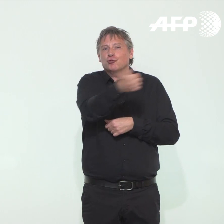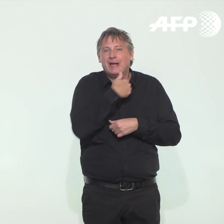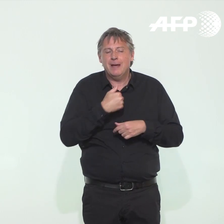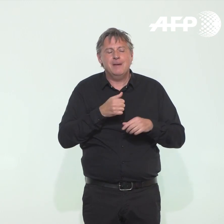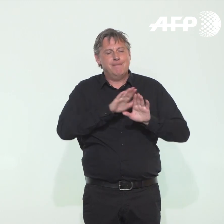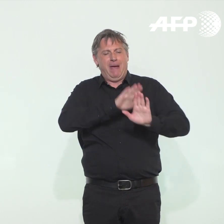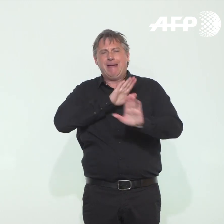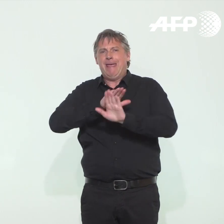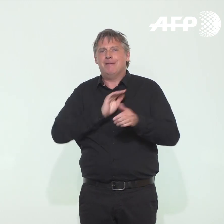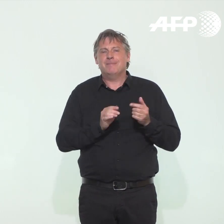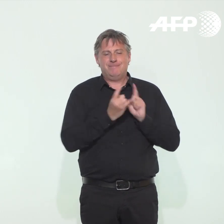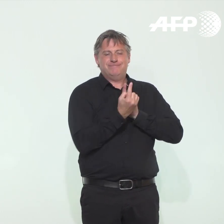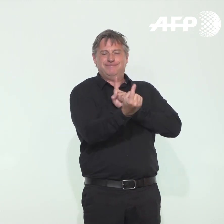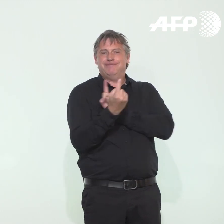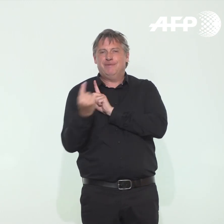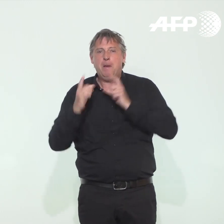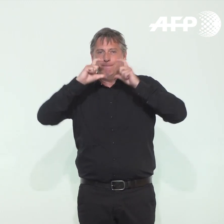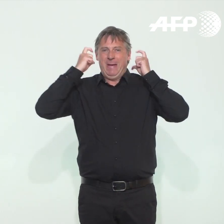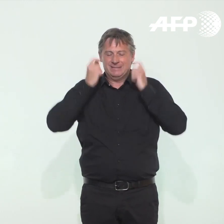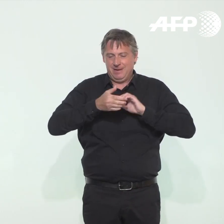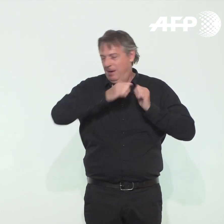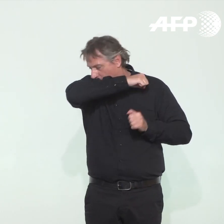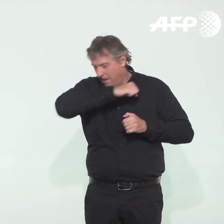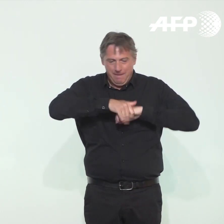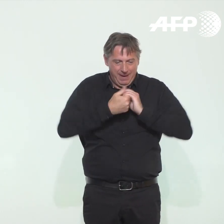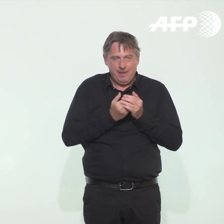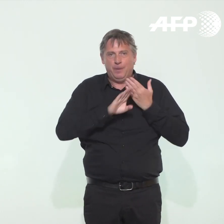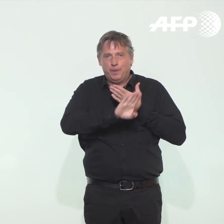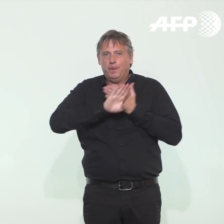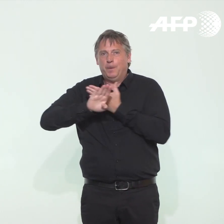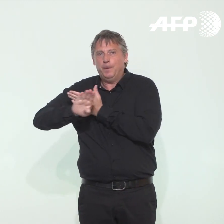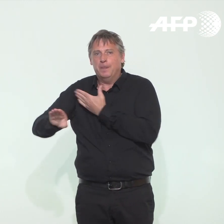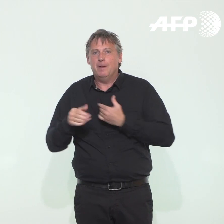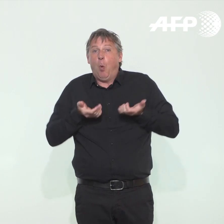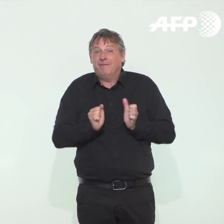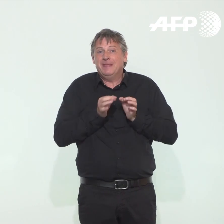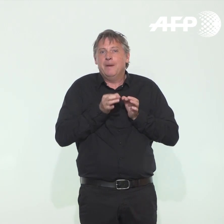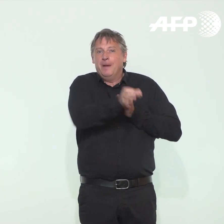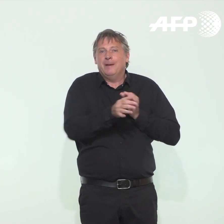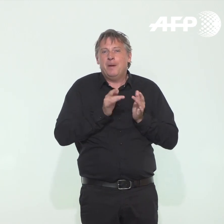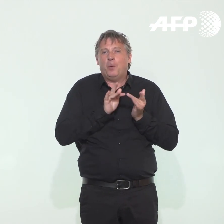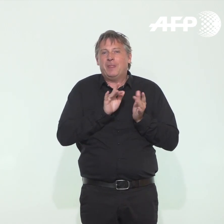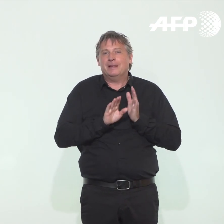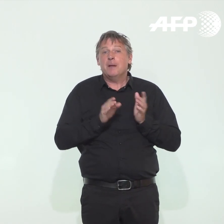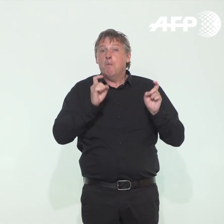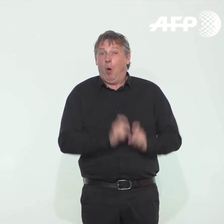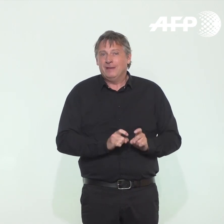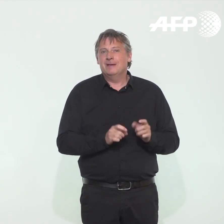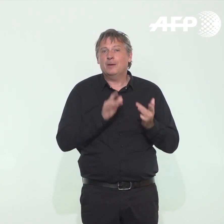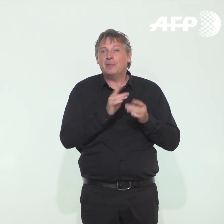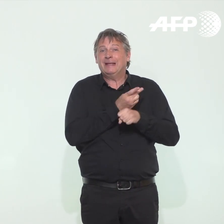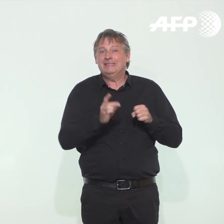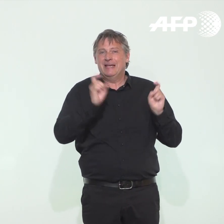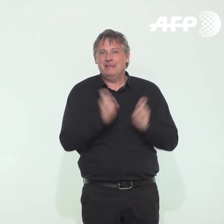qu'ils utilisent les masques grand public dans les moments où on ne peut pas respecter cette fameuse distance d'un mètre et donc, finalement, le nombre de contacts à risque